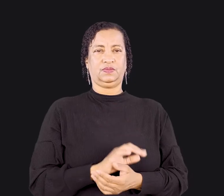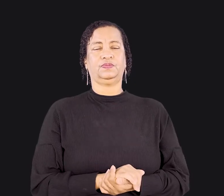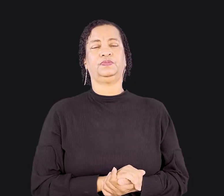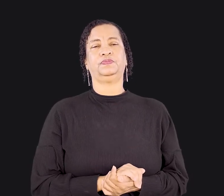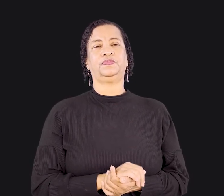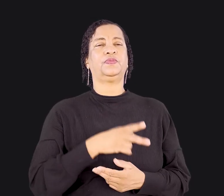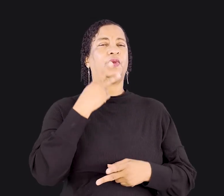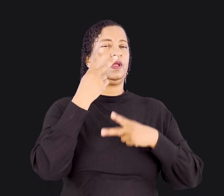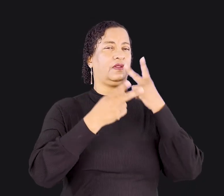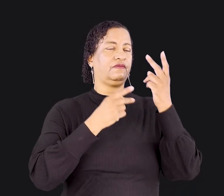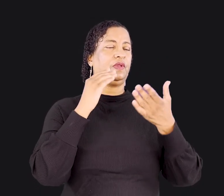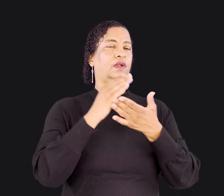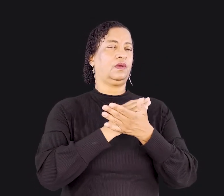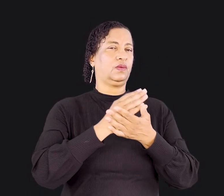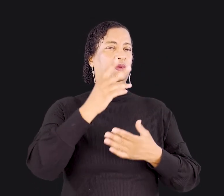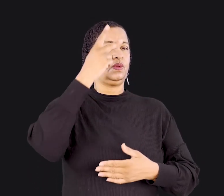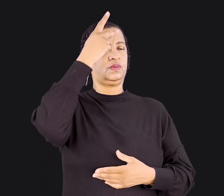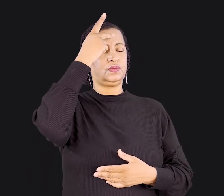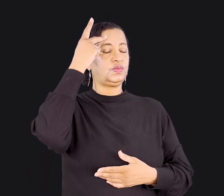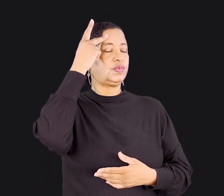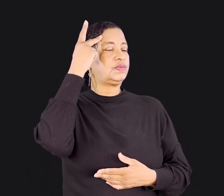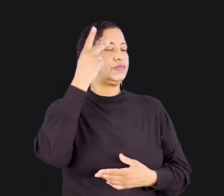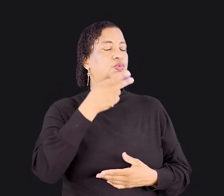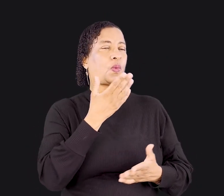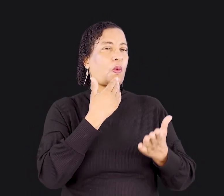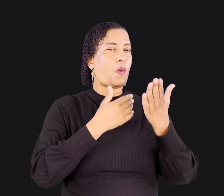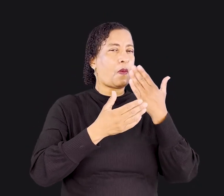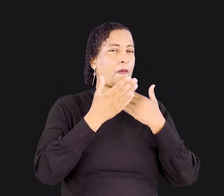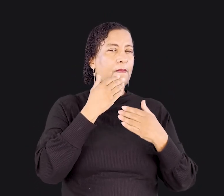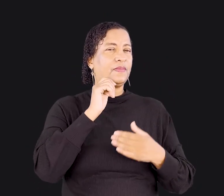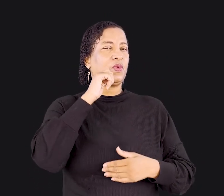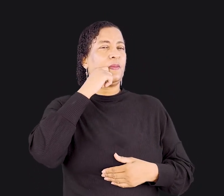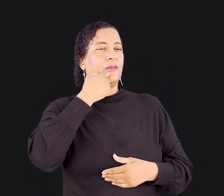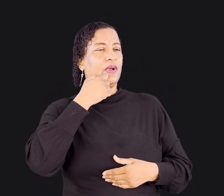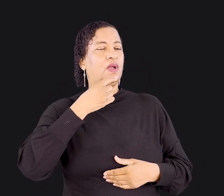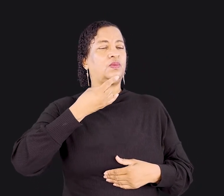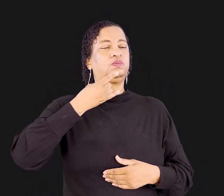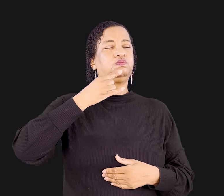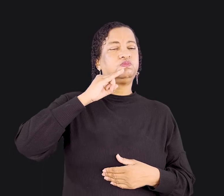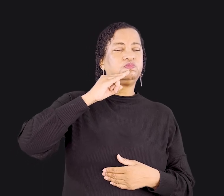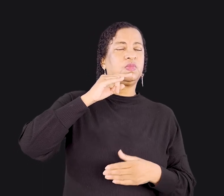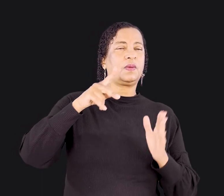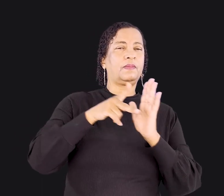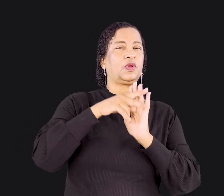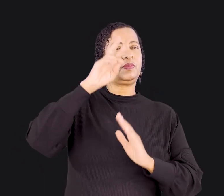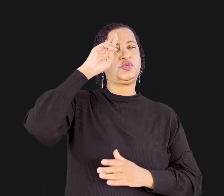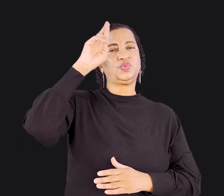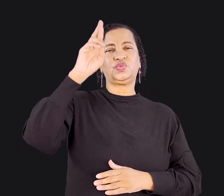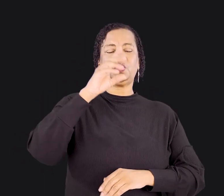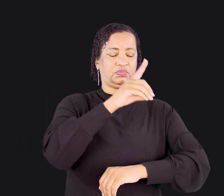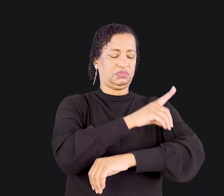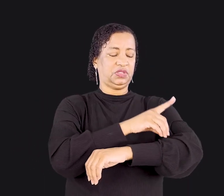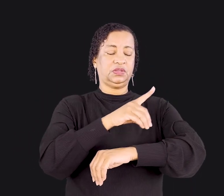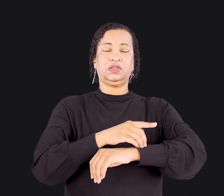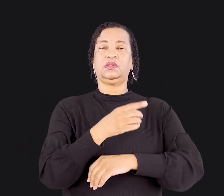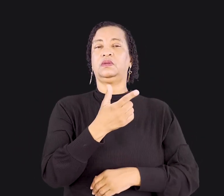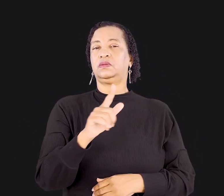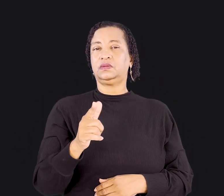fala, como alguns deles, comiam o pão ou bebiam o cálice do Senhor indignamente e que por isso